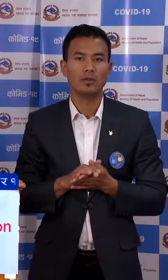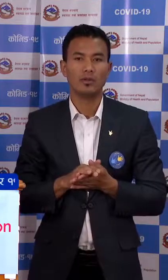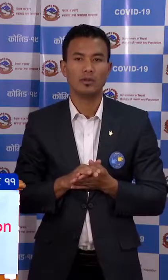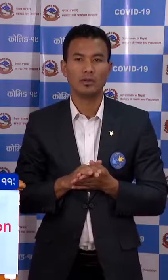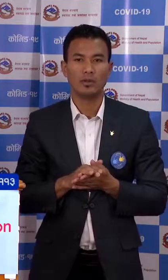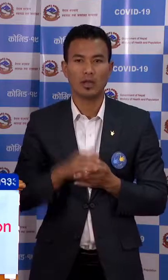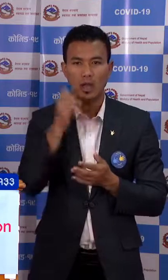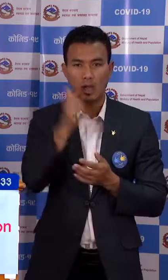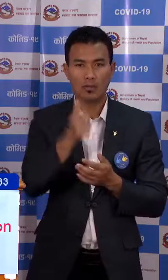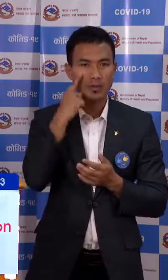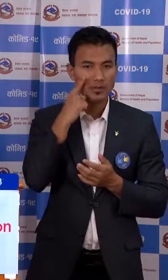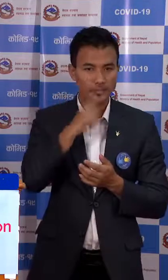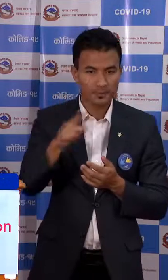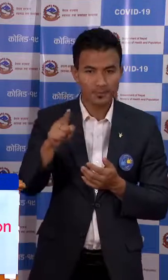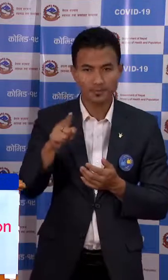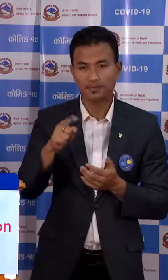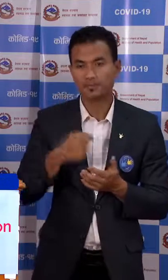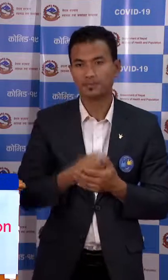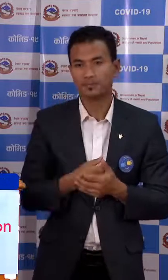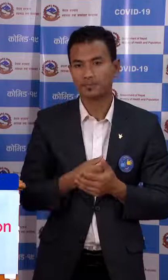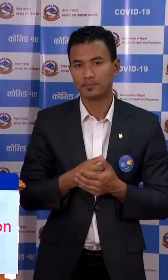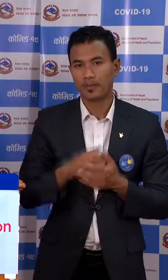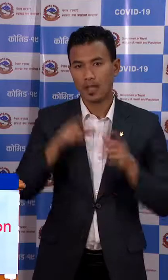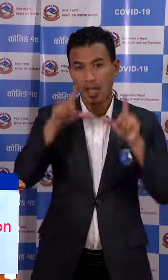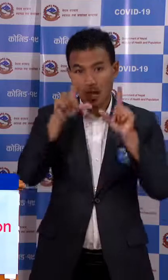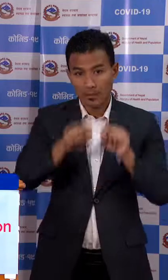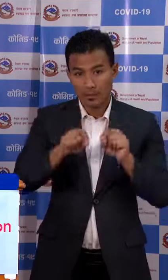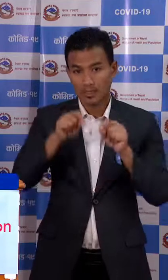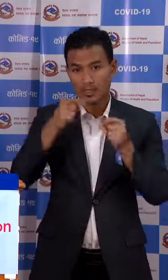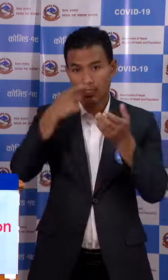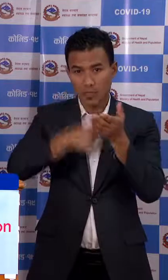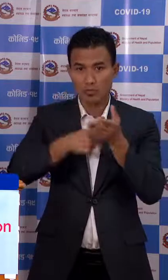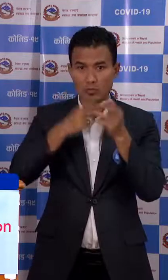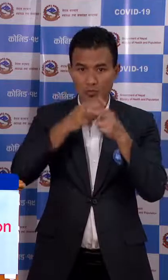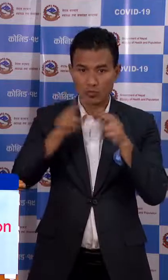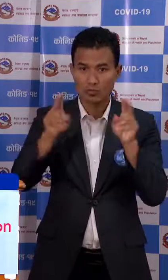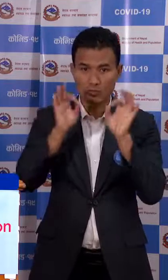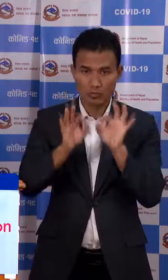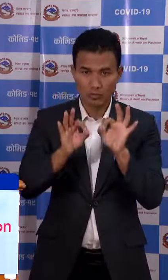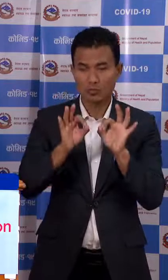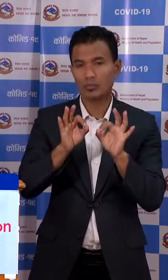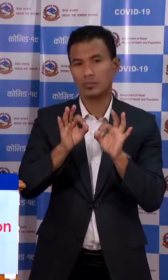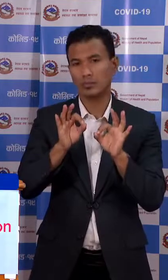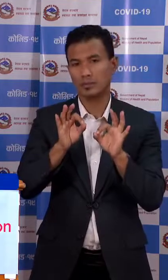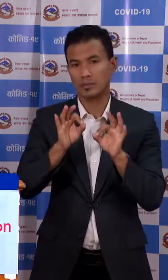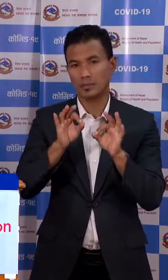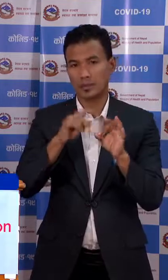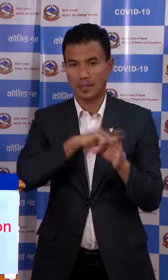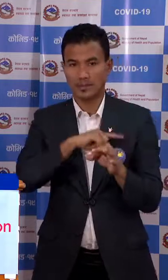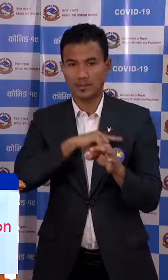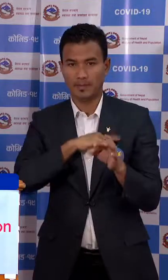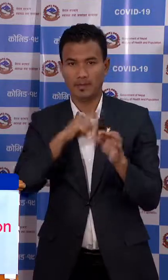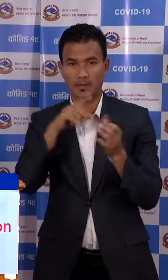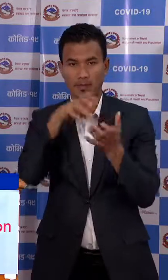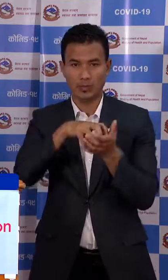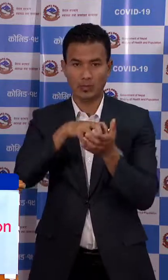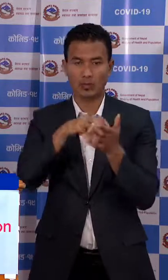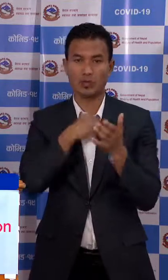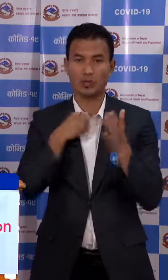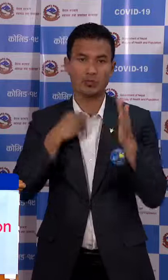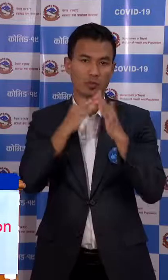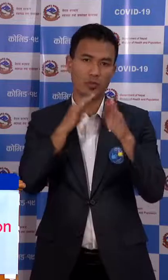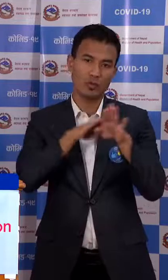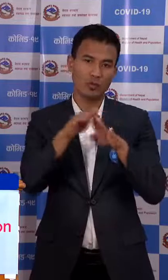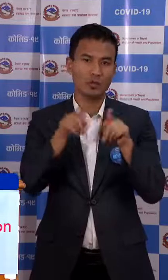अब आइंदा आबस्यक प्रक्रिया पुर्या गरी, प्राइबेट लिया भरू लाइपने